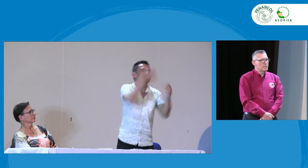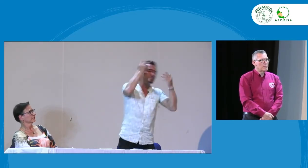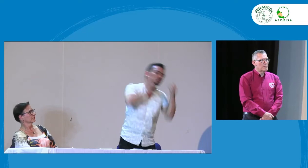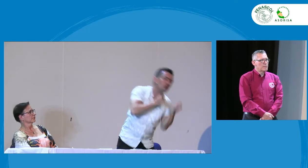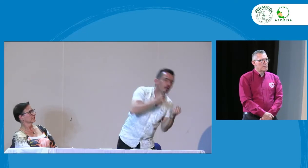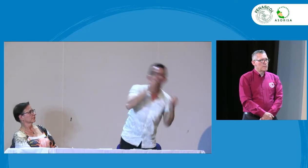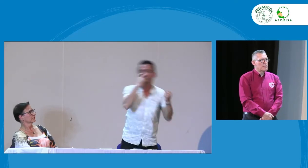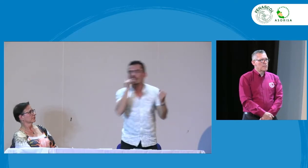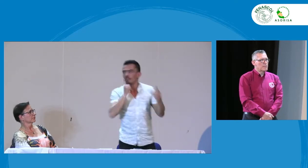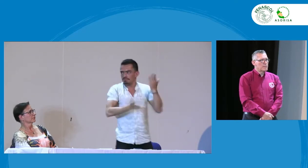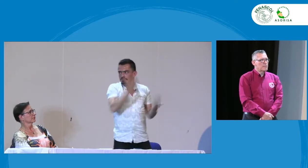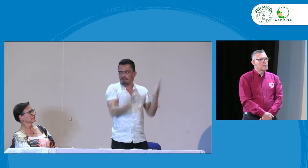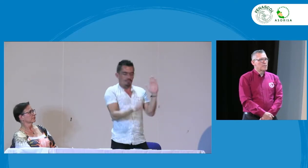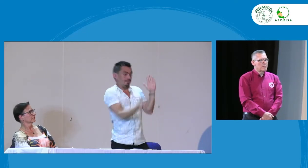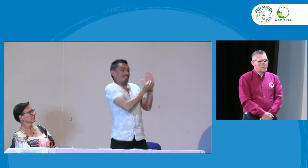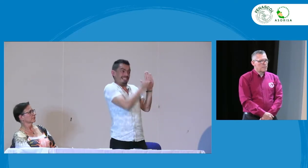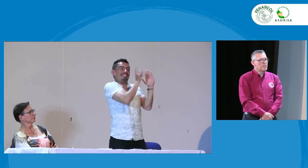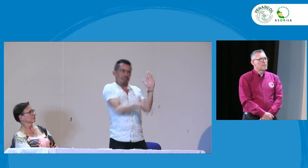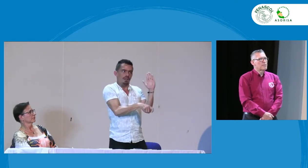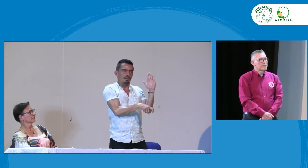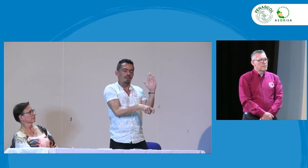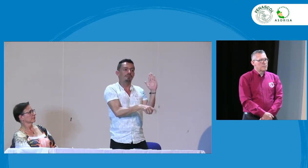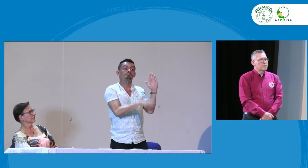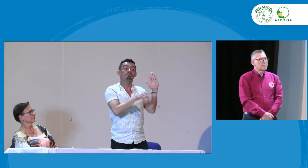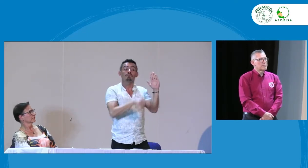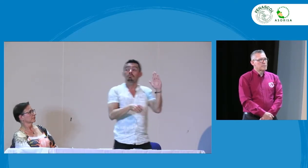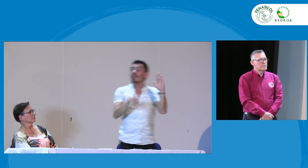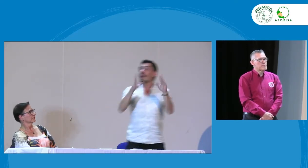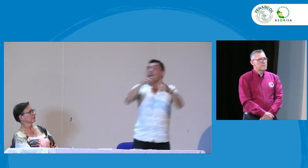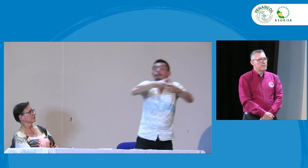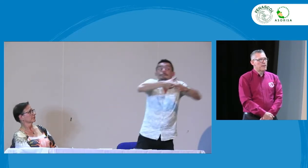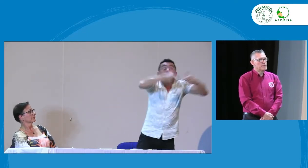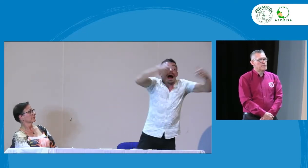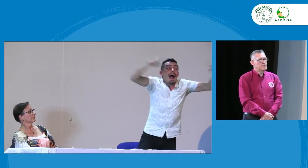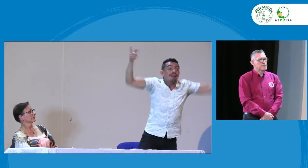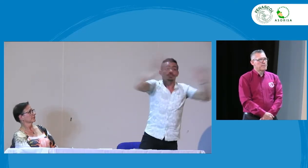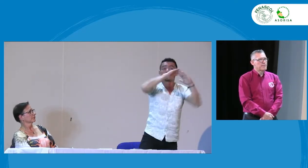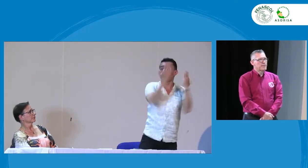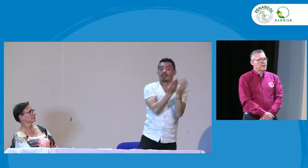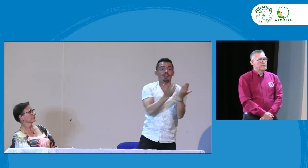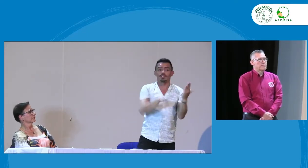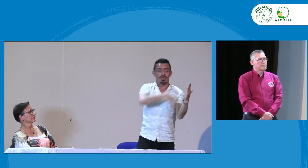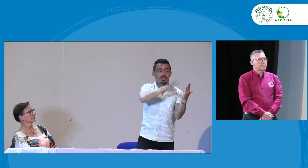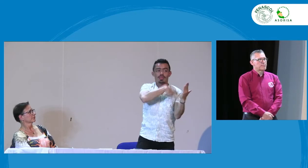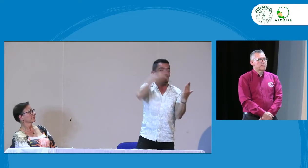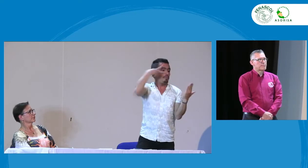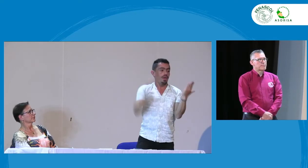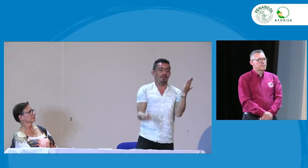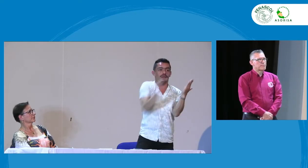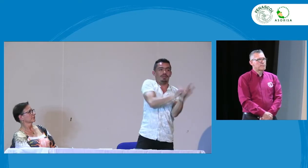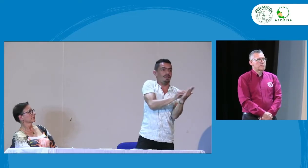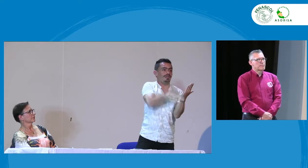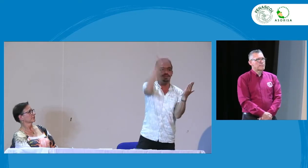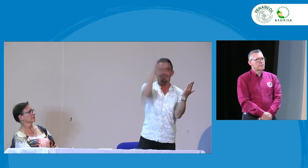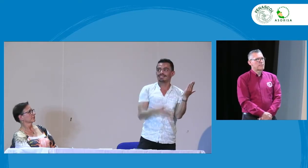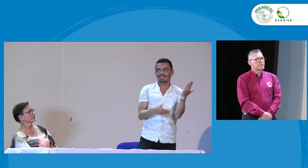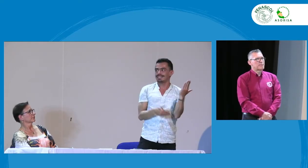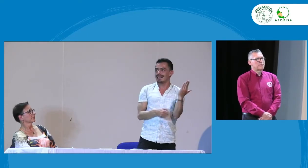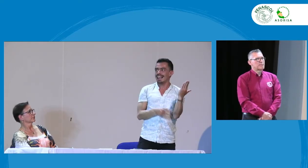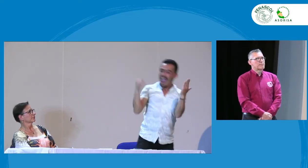tiene que por supuesto tener estos ajustes de acuerdo a las personas con discapacidad que hayan en la escuela pero la mayoría de